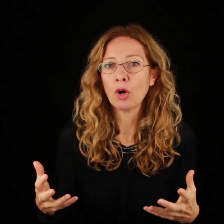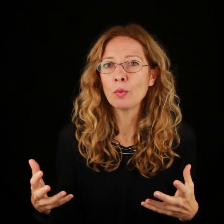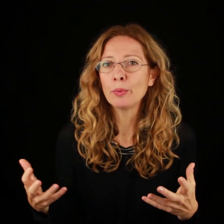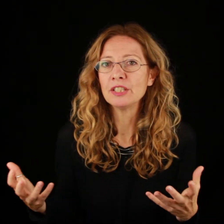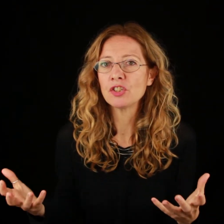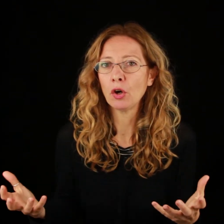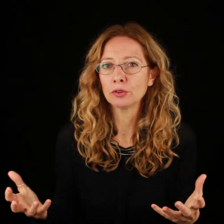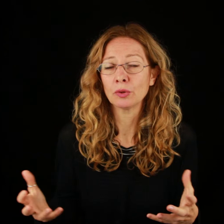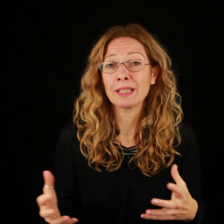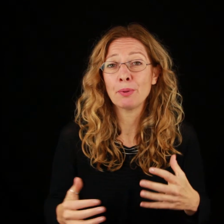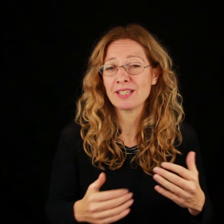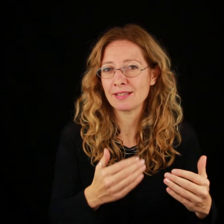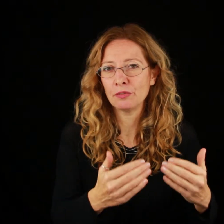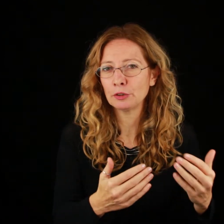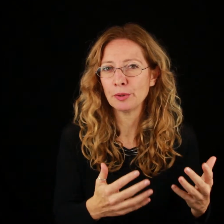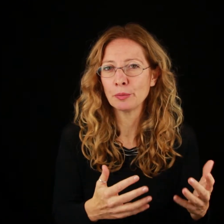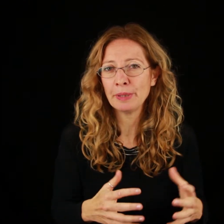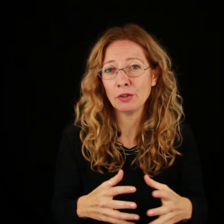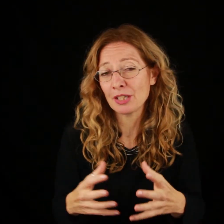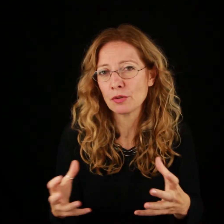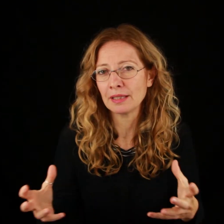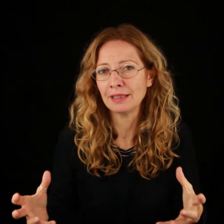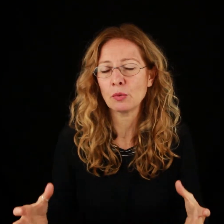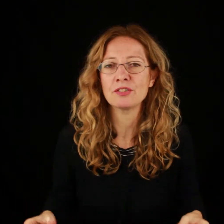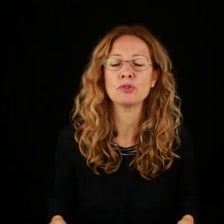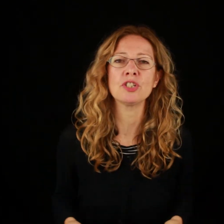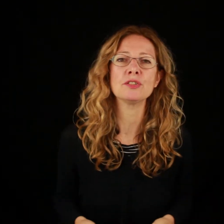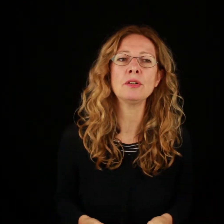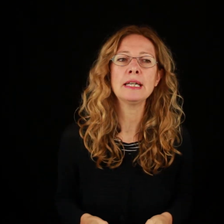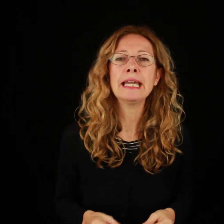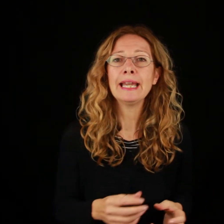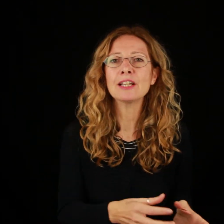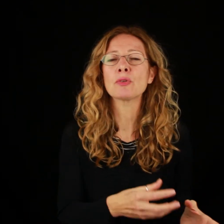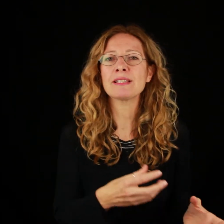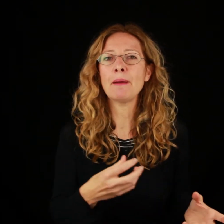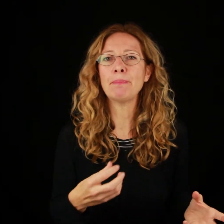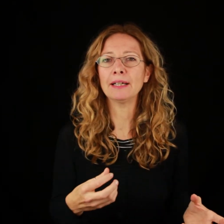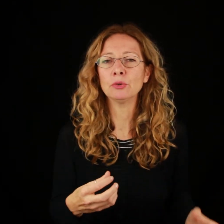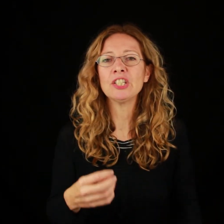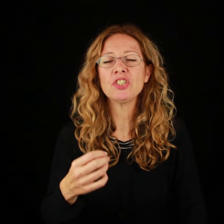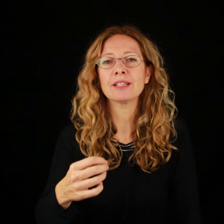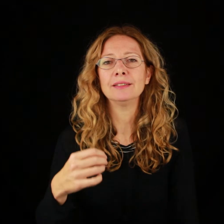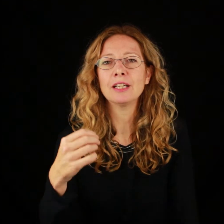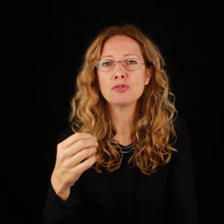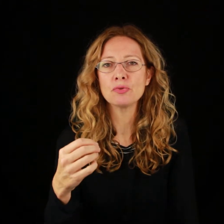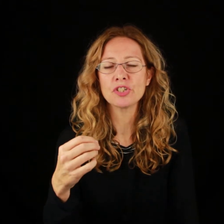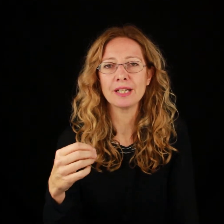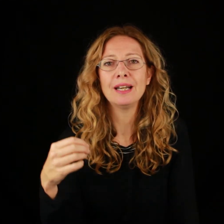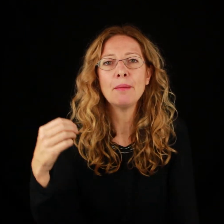a un poliziotto che poi si è salvato per un pelo, ma insomma l'ha quasi ucciso e adesso è scappato e cerca di raggiungere la